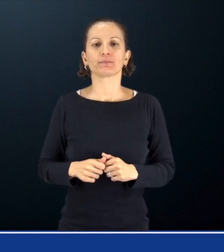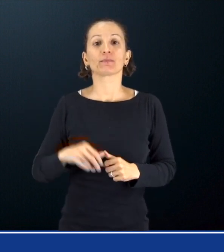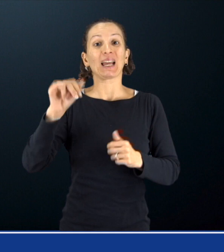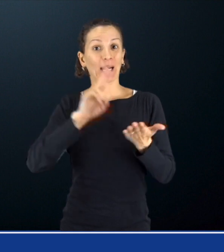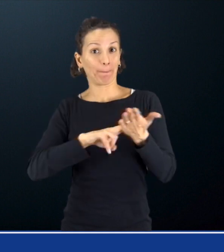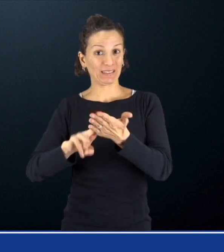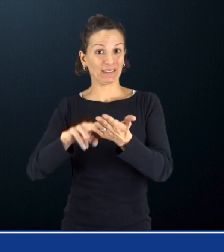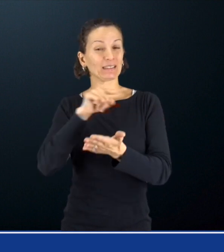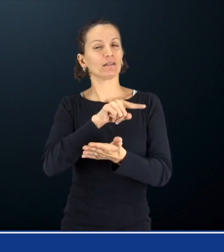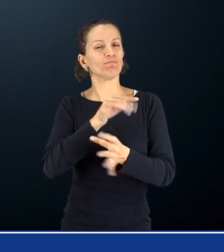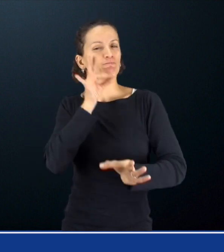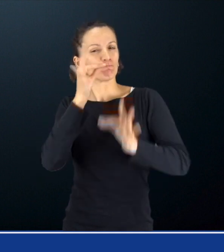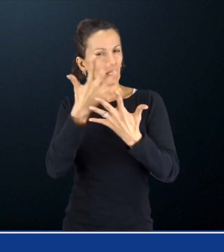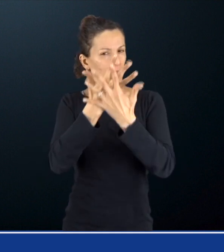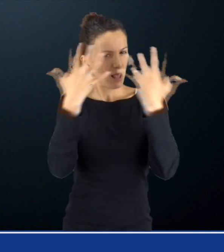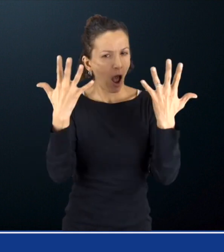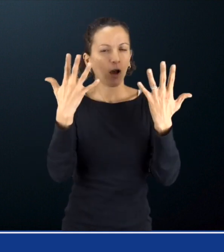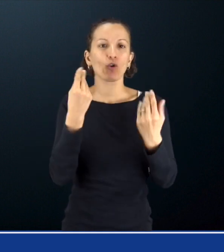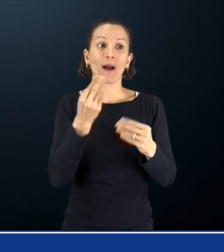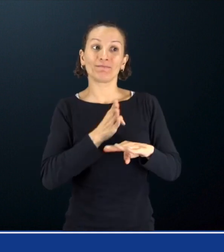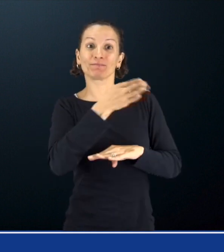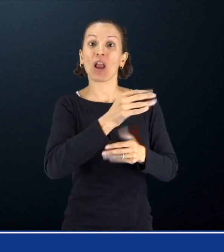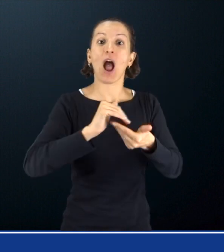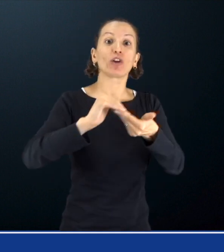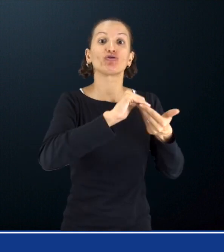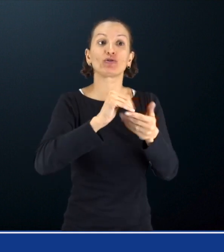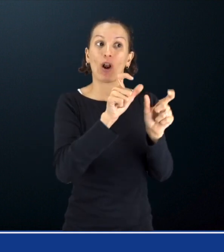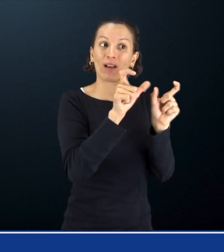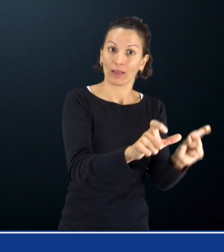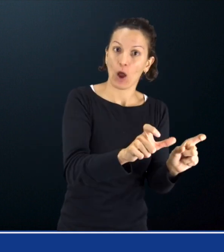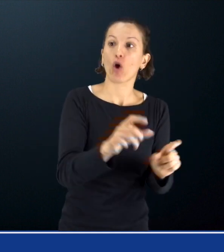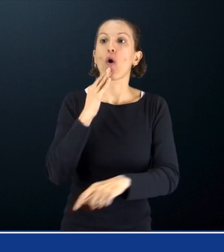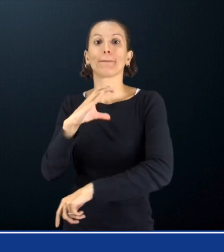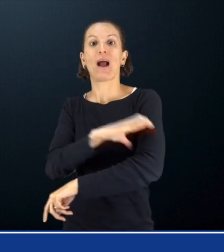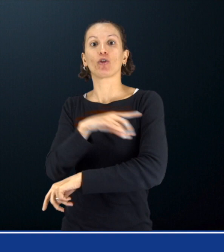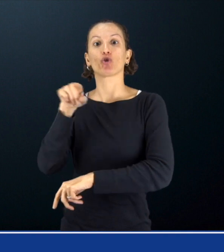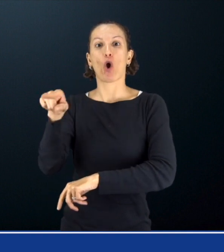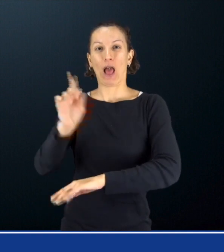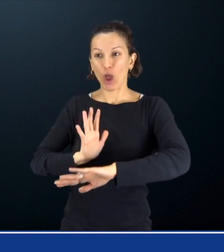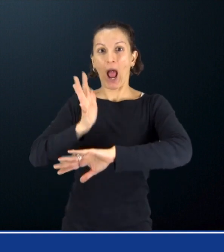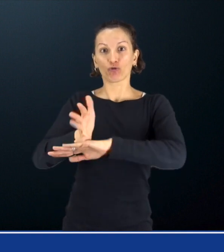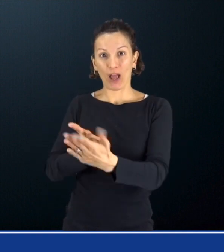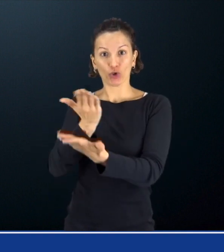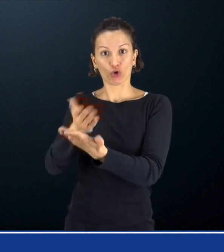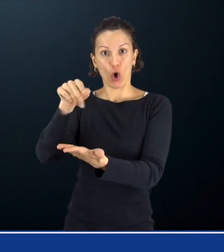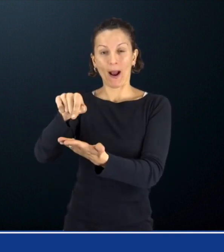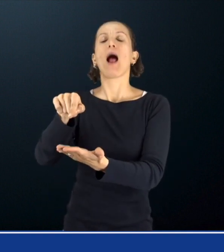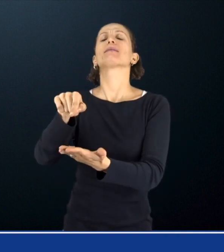L'Inps specifica infine che, per le associazioni di categoria e gli enti di patronato, l'accesso alla procedura